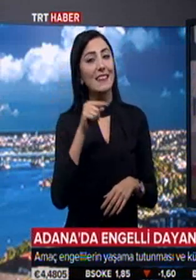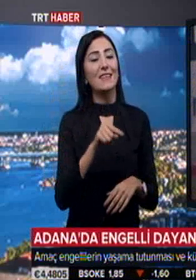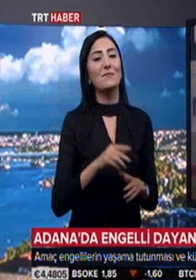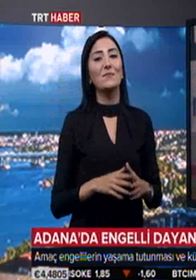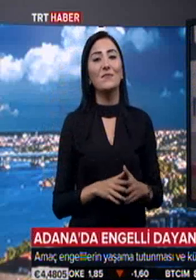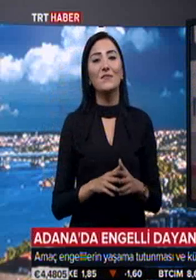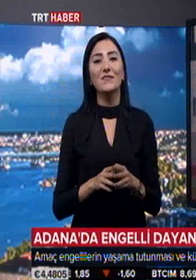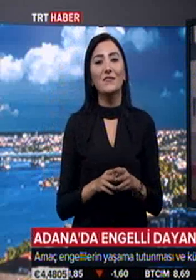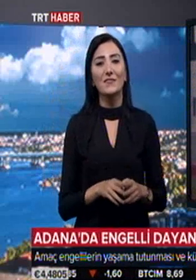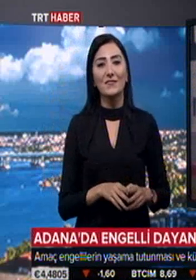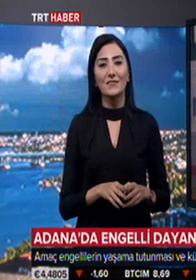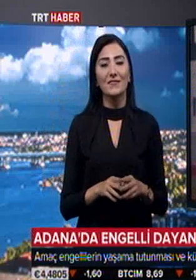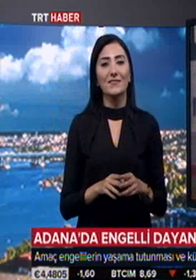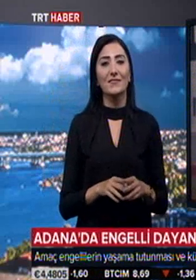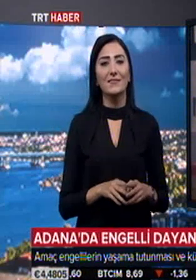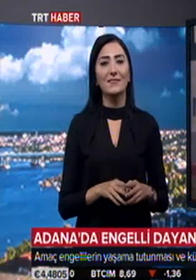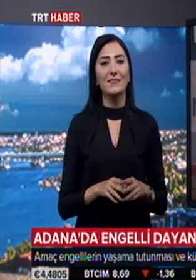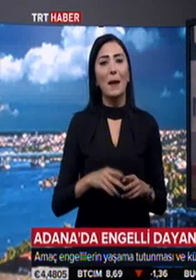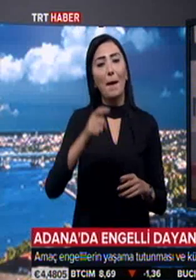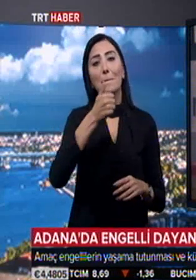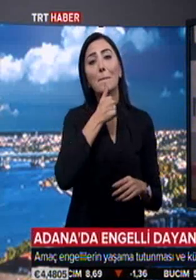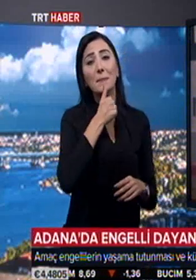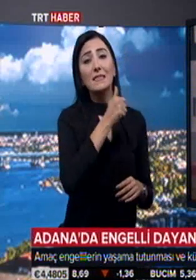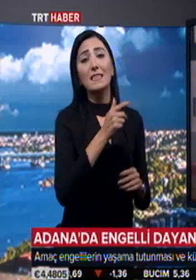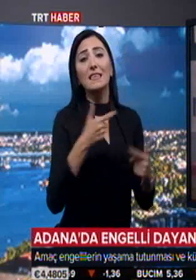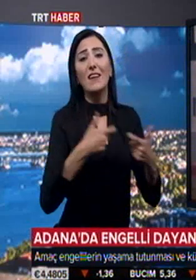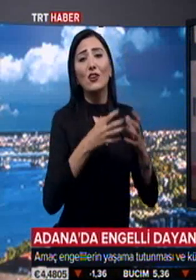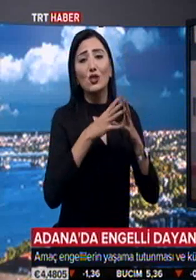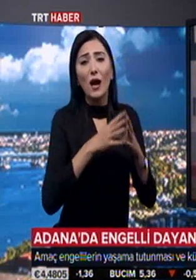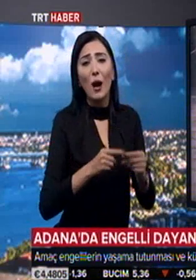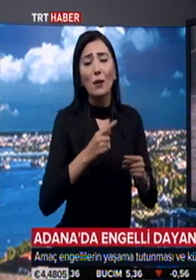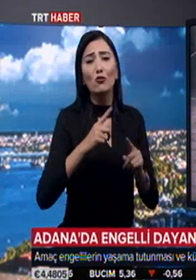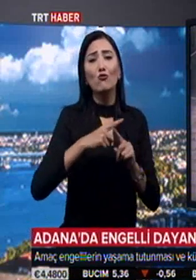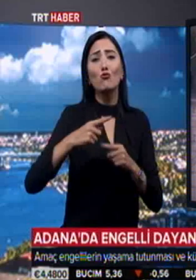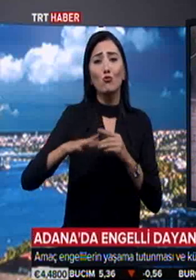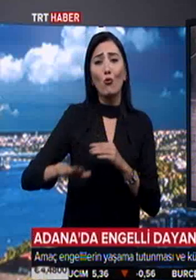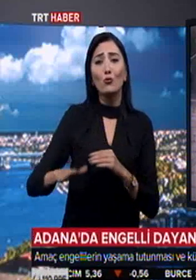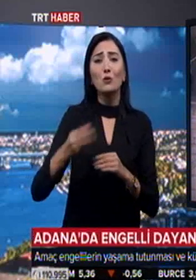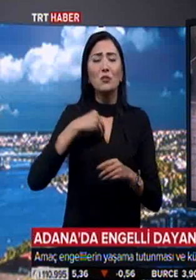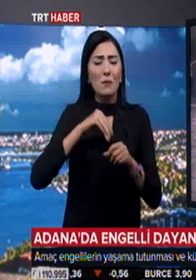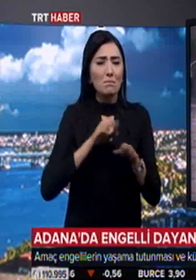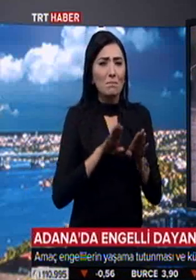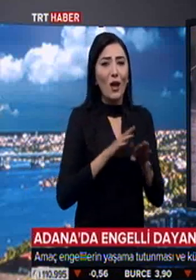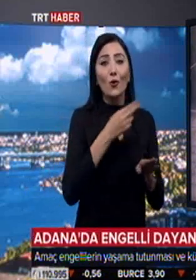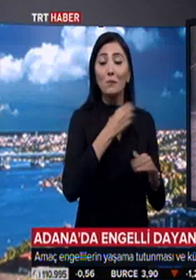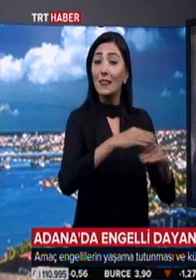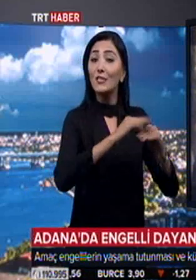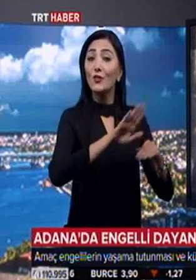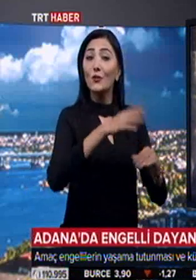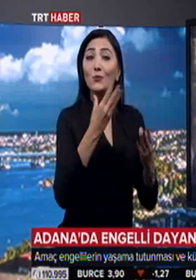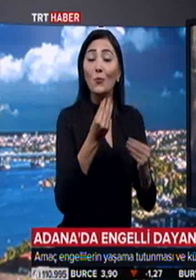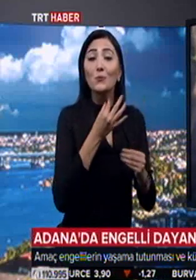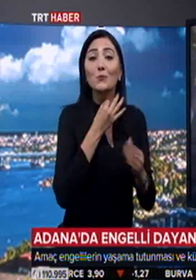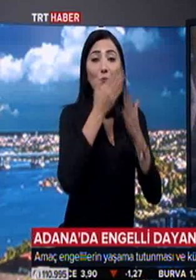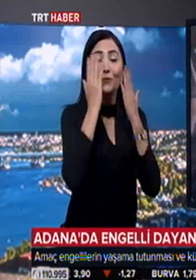Türkiye'de. Babasını savaşta kaybettik. Torunum içi kapanık büyüyordu. Kulüble tanıştıktan sonra çok şükür